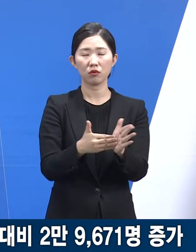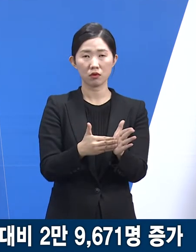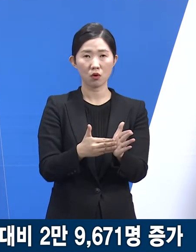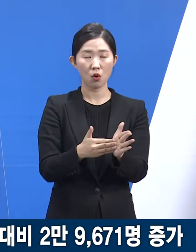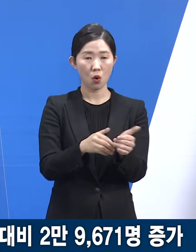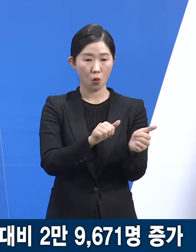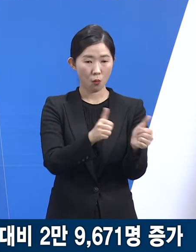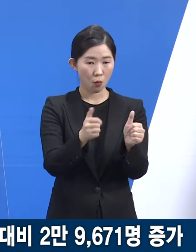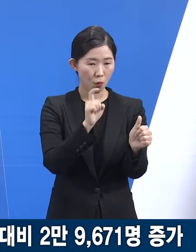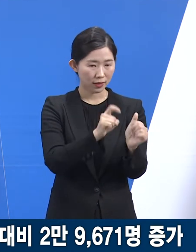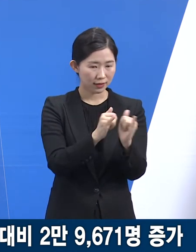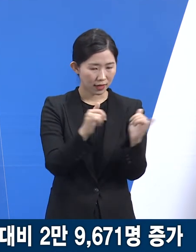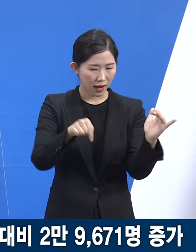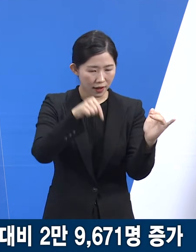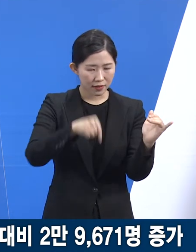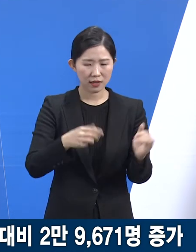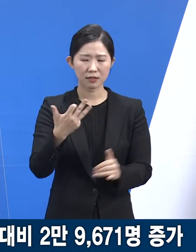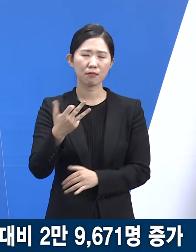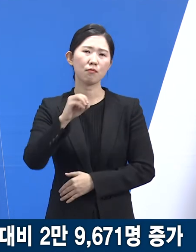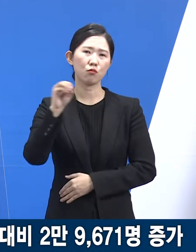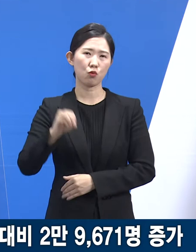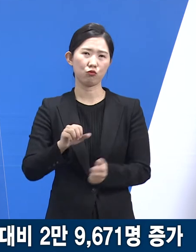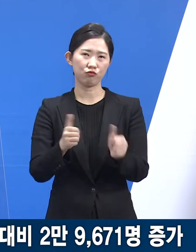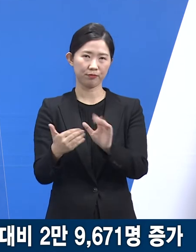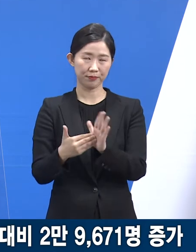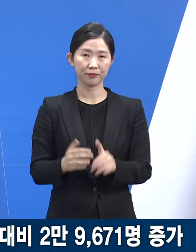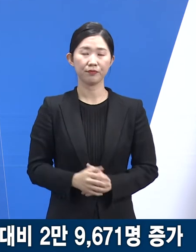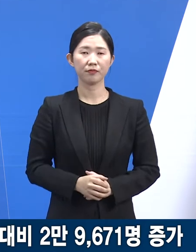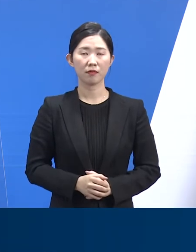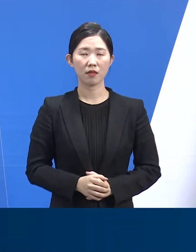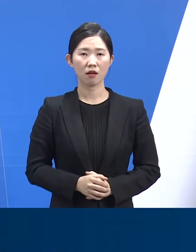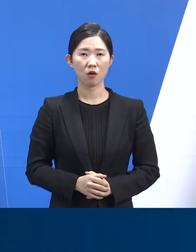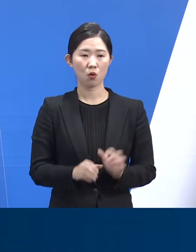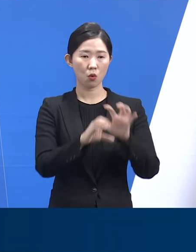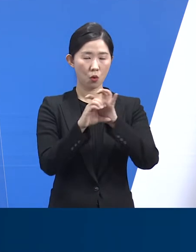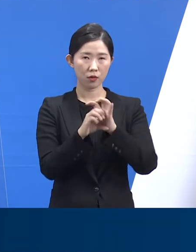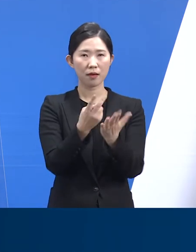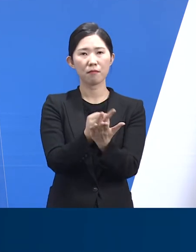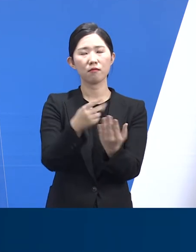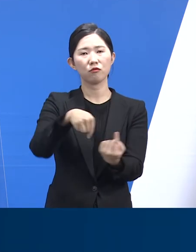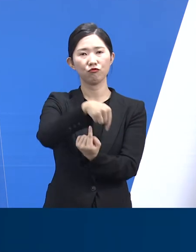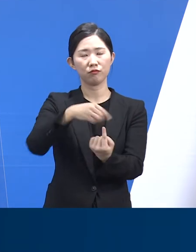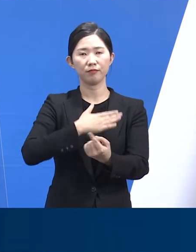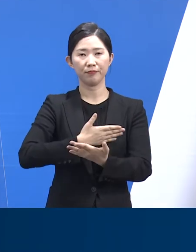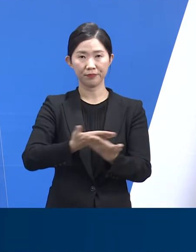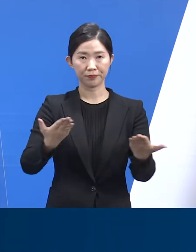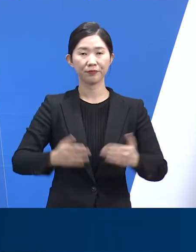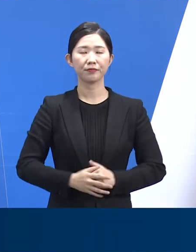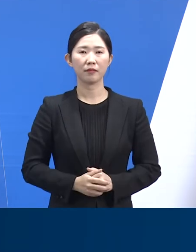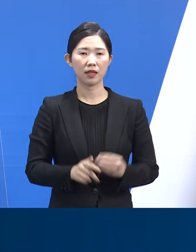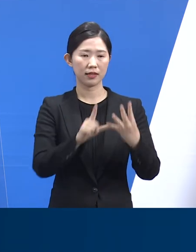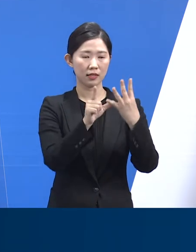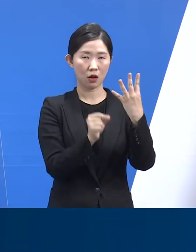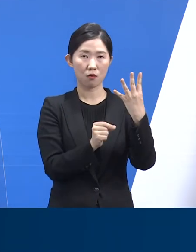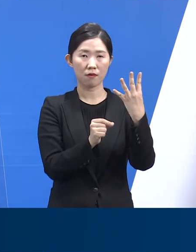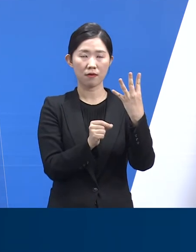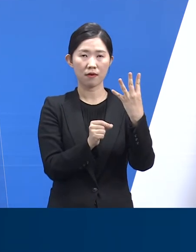중에서는 18% 수준입니다. 다음은 경기도 코로나19 병상 운용 현황에 대해서 말씀드리겠습니다. 4월